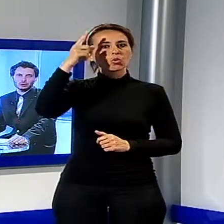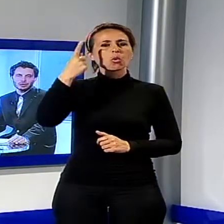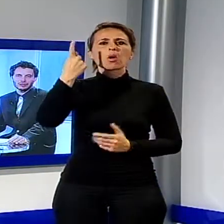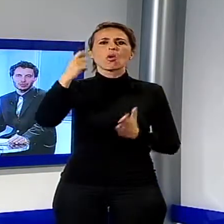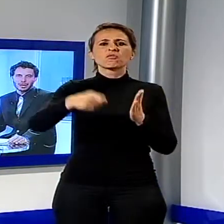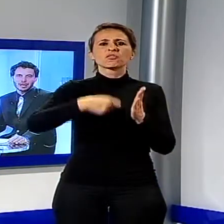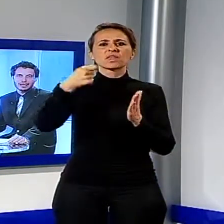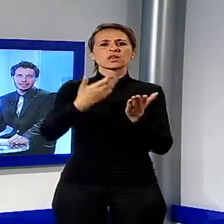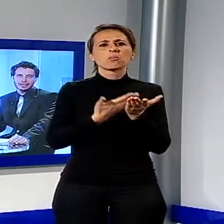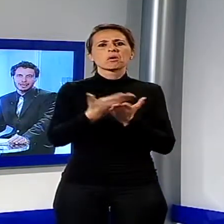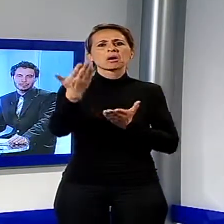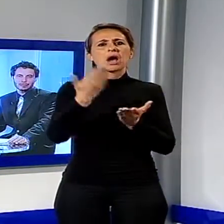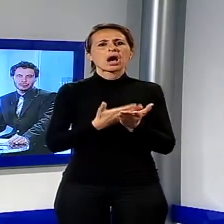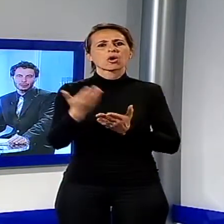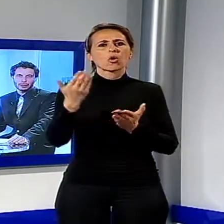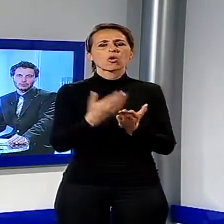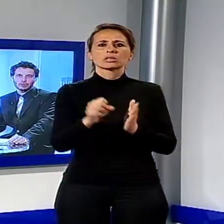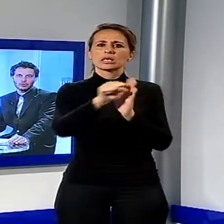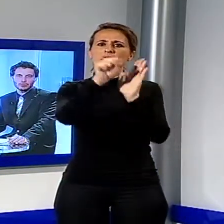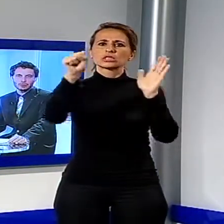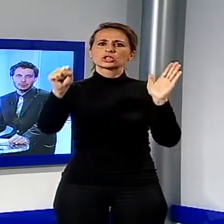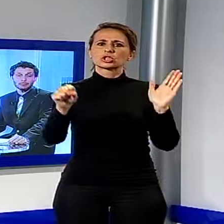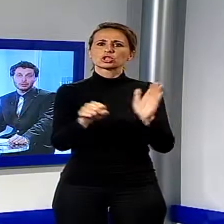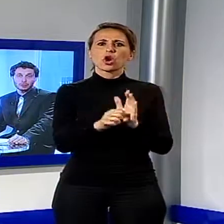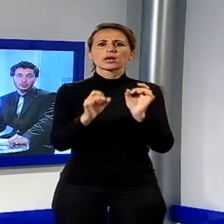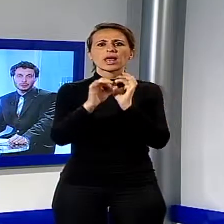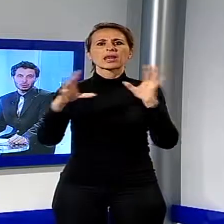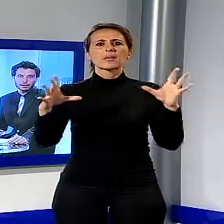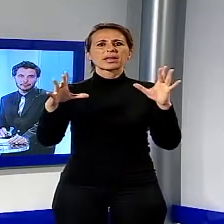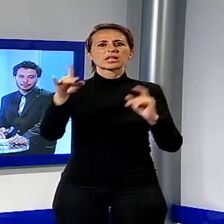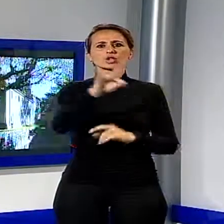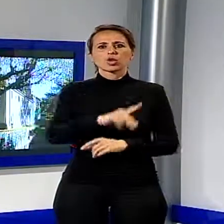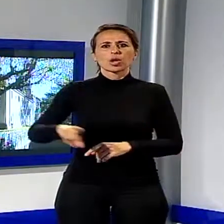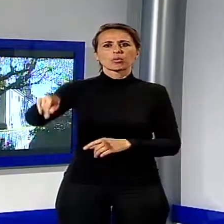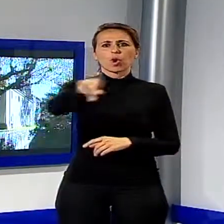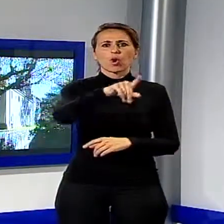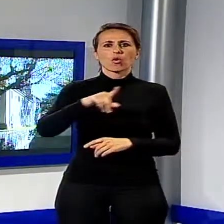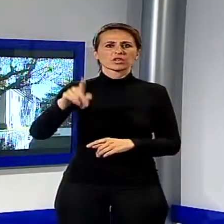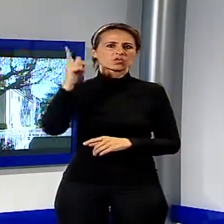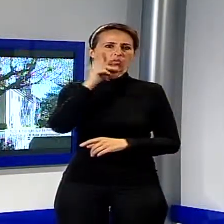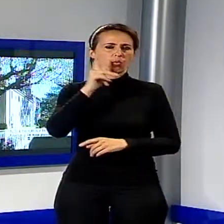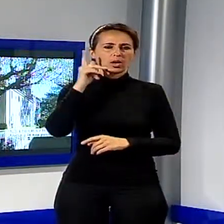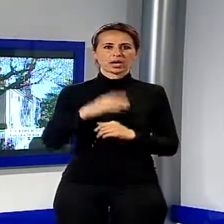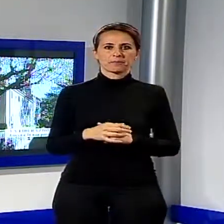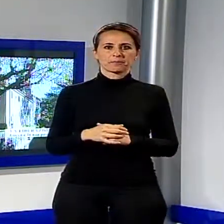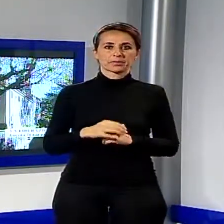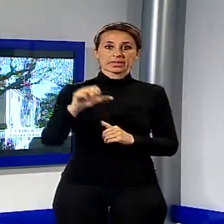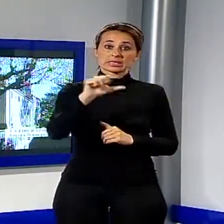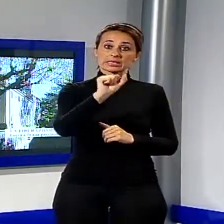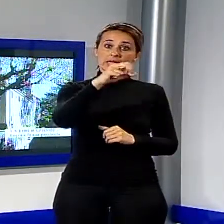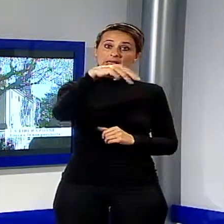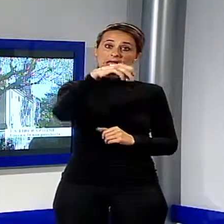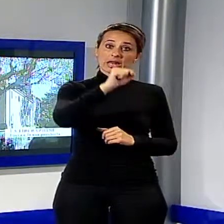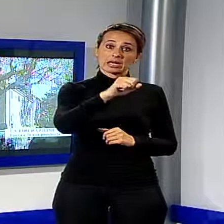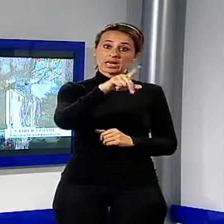che racconta la storia della liberazione e dei suoi risvolti in provincia di Lucca. Da Sant'Anna di Staziema, dai